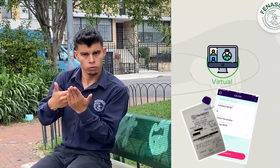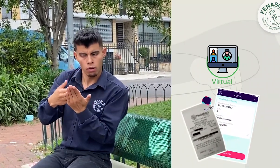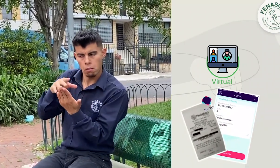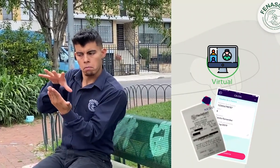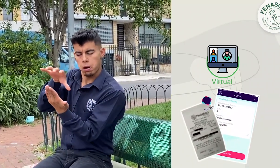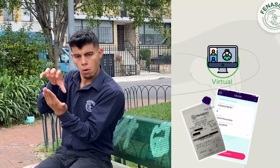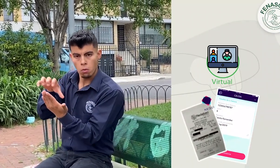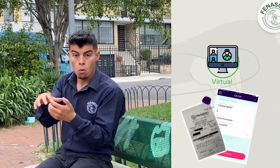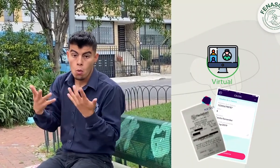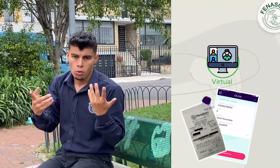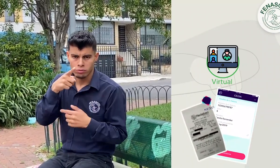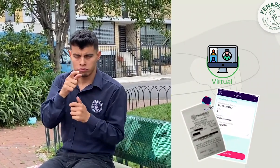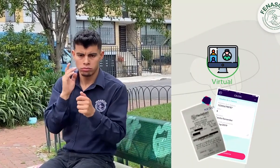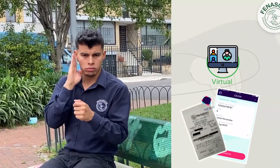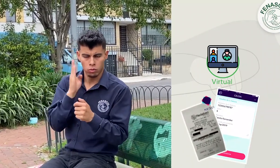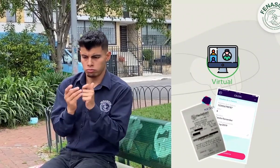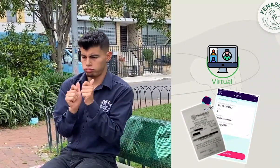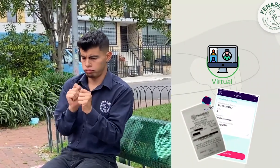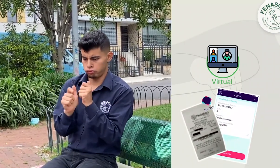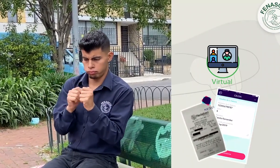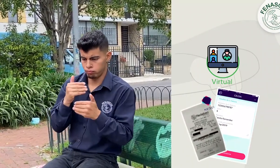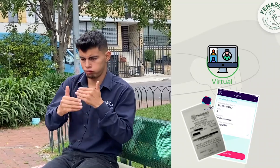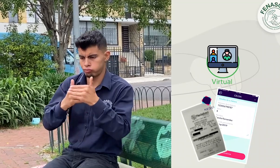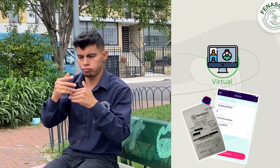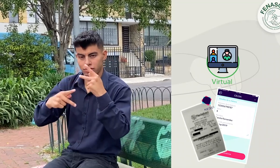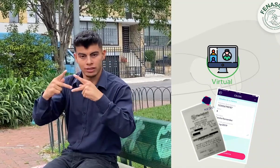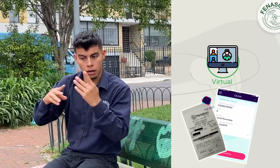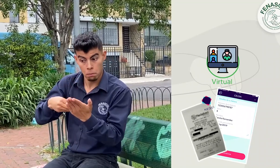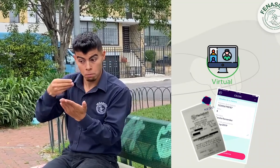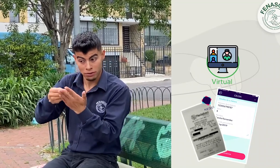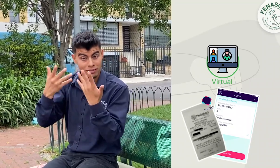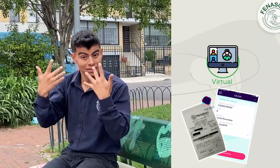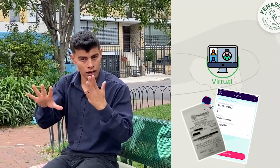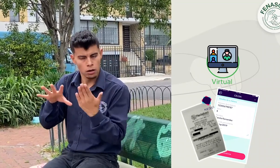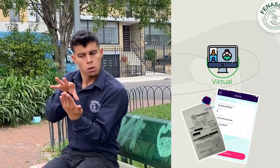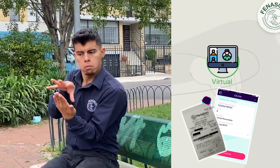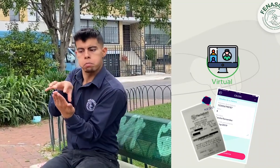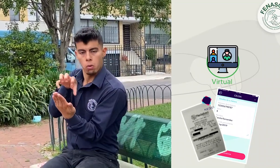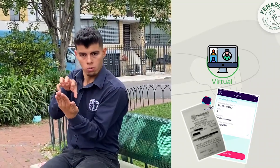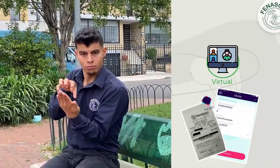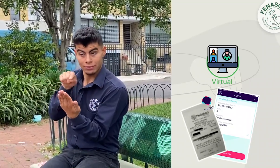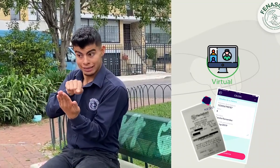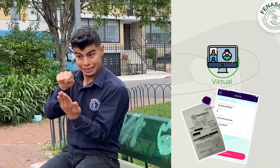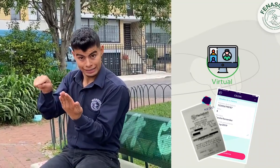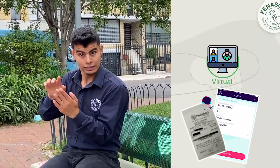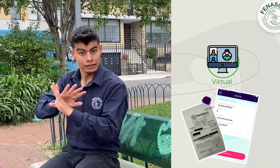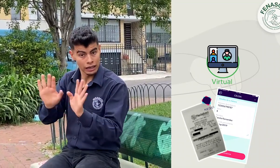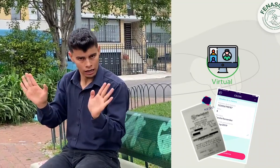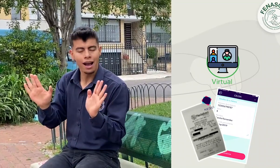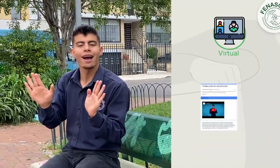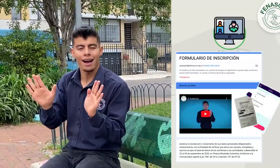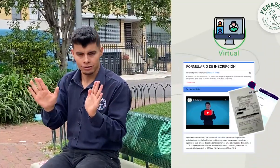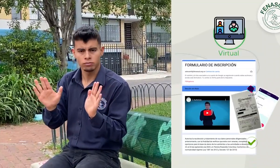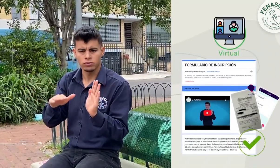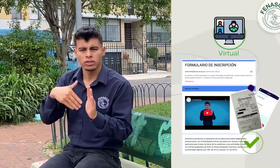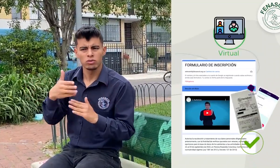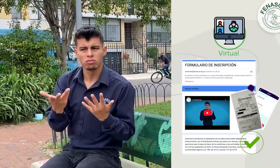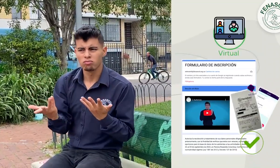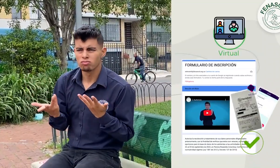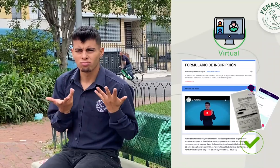o si lo haces desde tu celular, tómale pantallazo al comprobante de pago de la aplicación Neki. Hecho esto, ingresa al link de la parte superior del video,